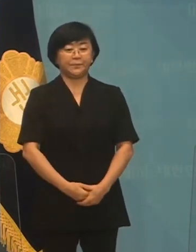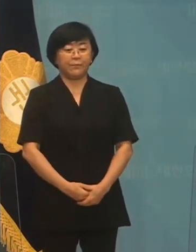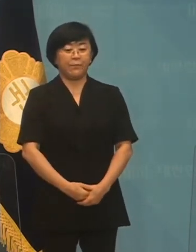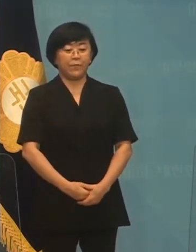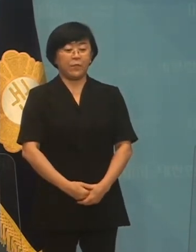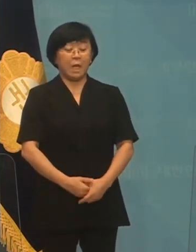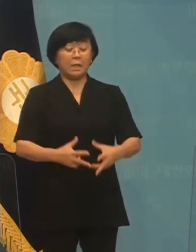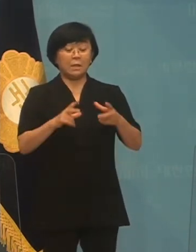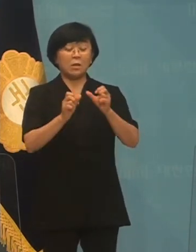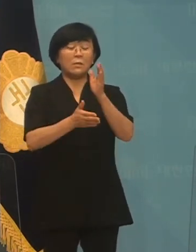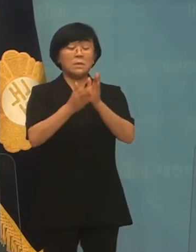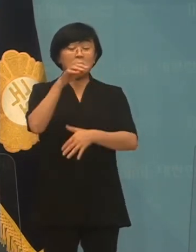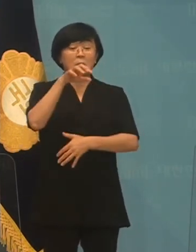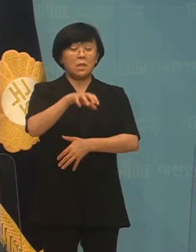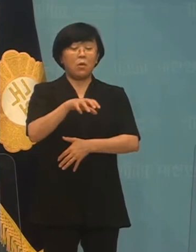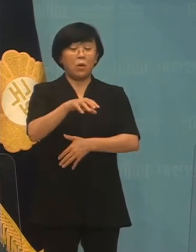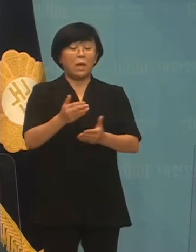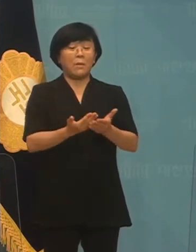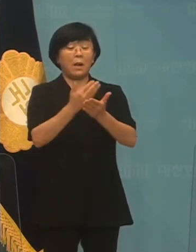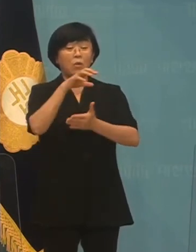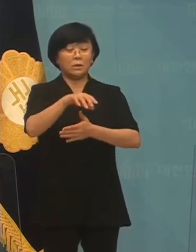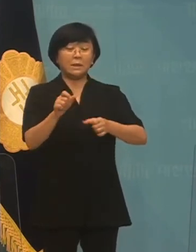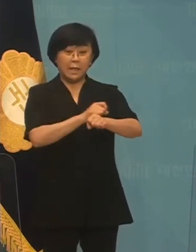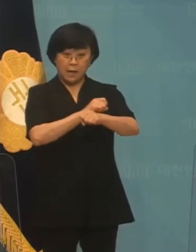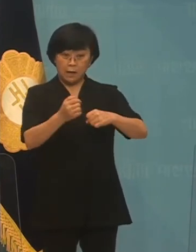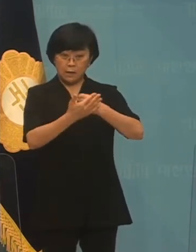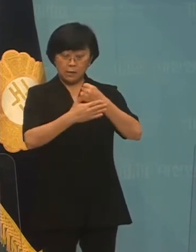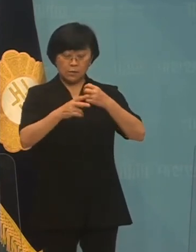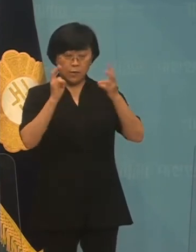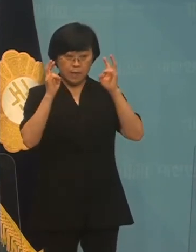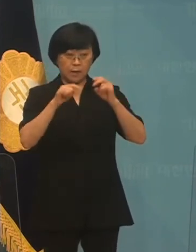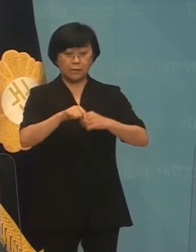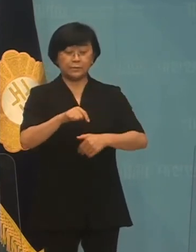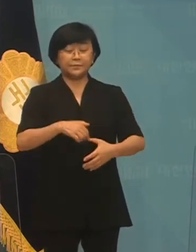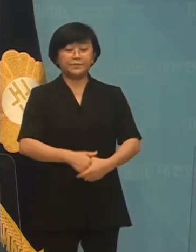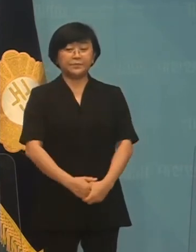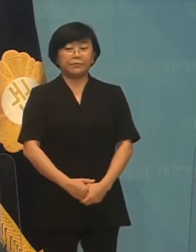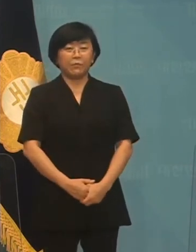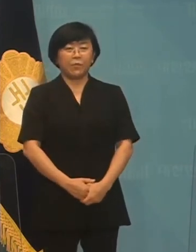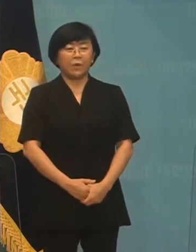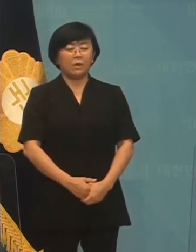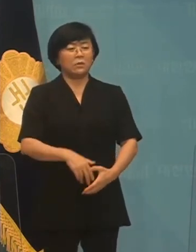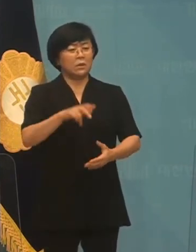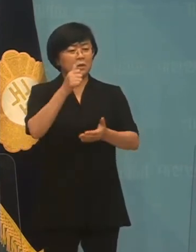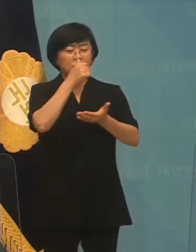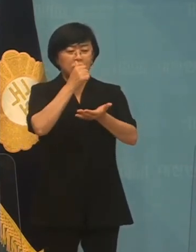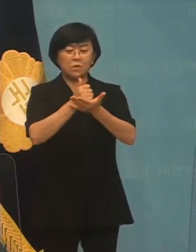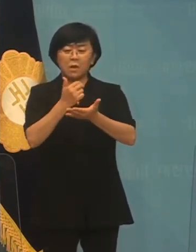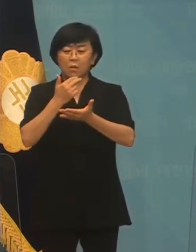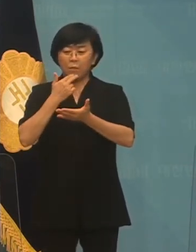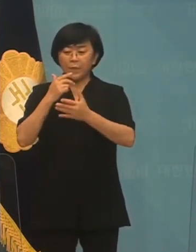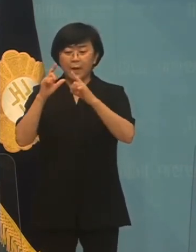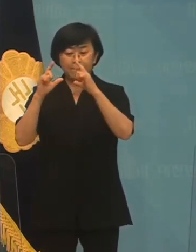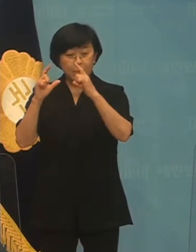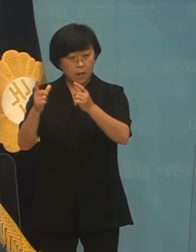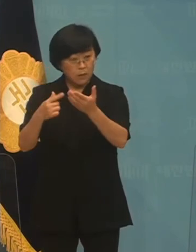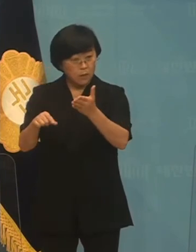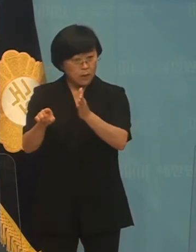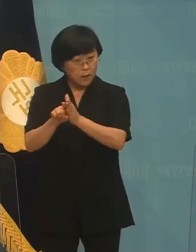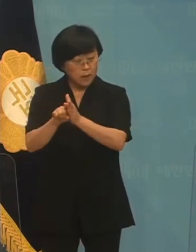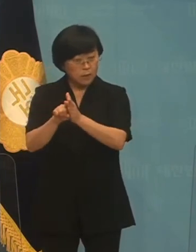대장동 개발사업 특혜 의혹뿐만 아니라 이 지사가 대법원 무죄 판결을 이끌어내기 위해